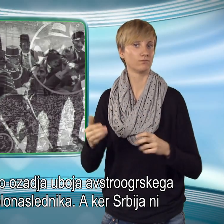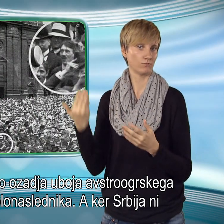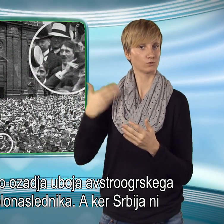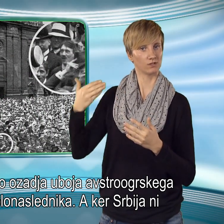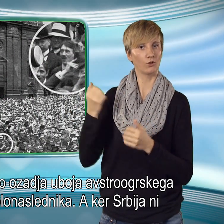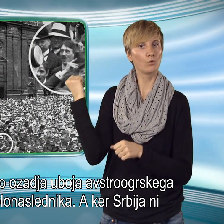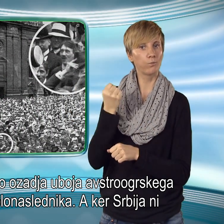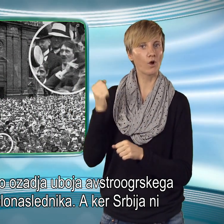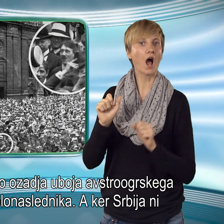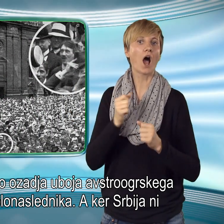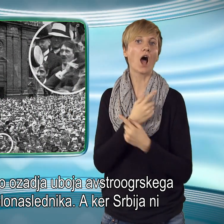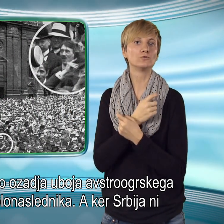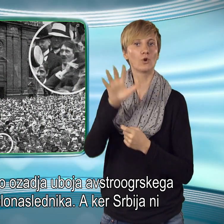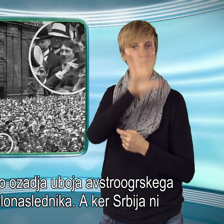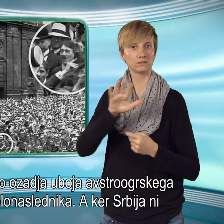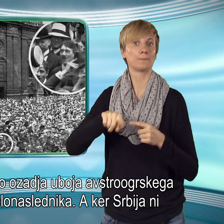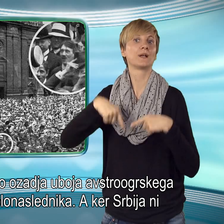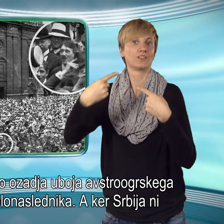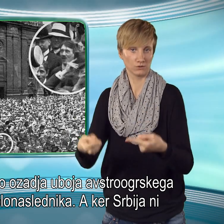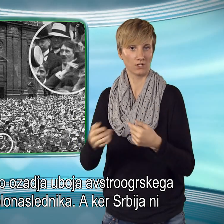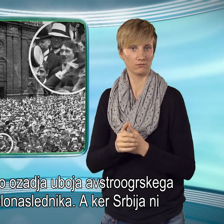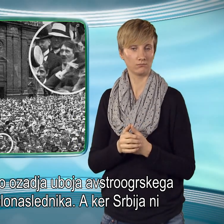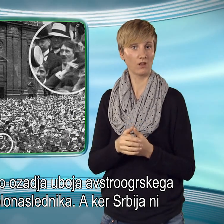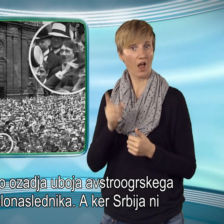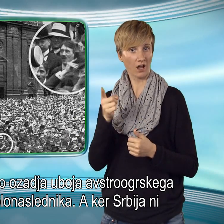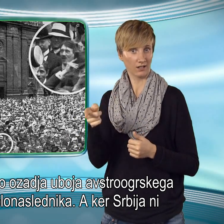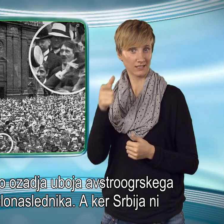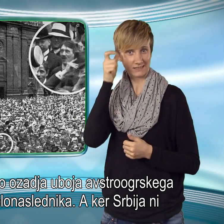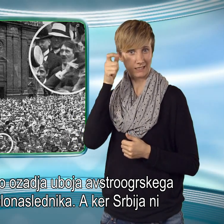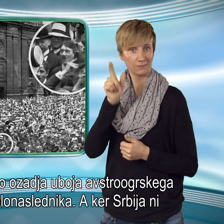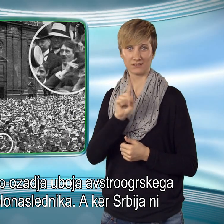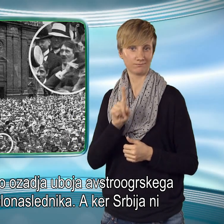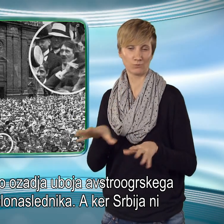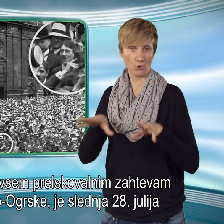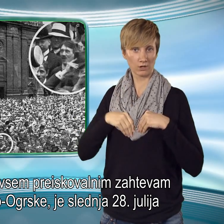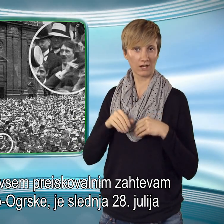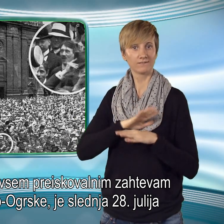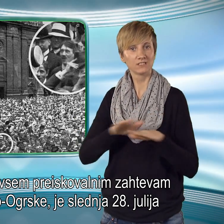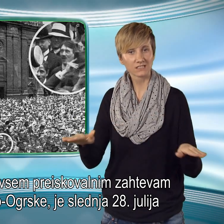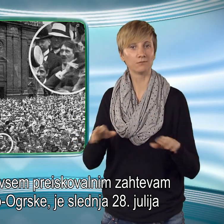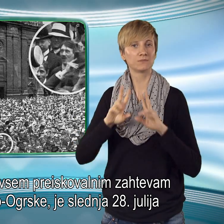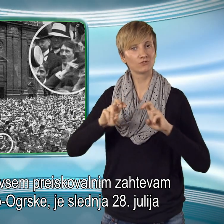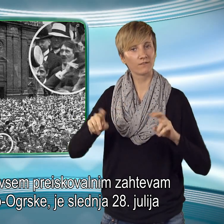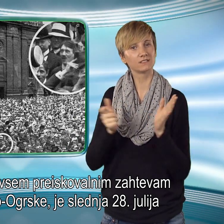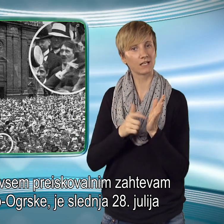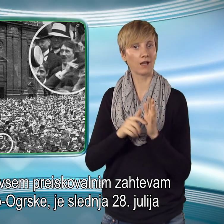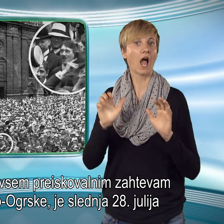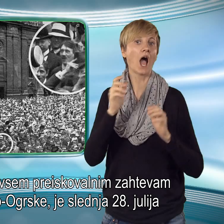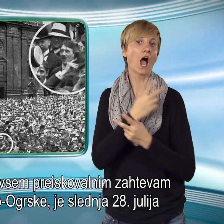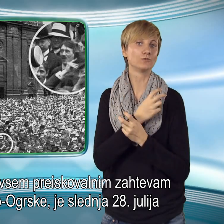je zahtevala preiskava ozadja v boja Avstro-Ogrskega prestola naslednika. A ker Srbija ni ugodila vsem preiskovalnim